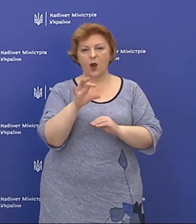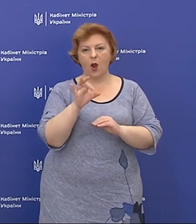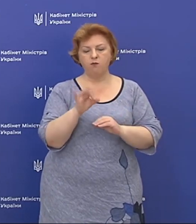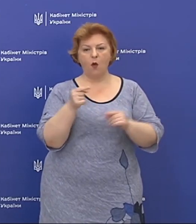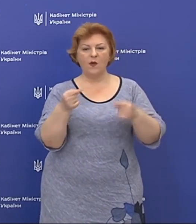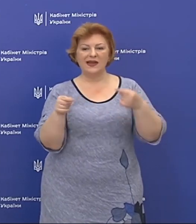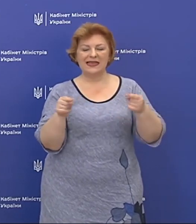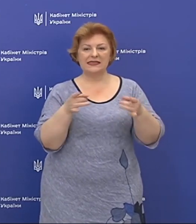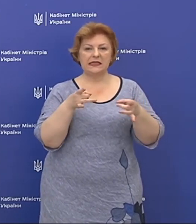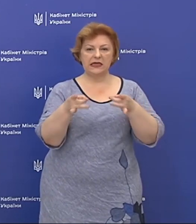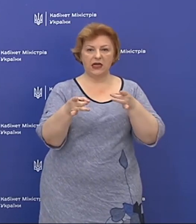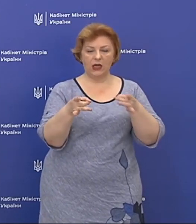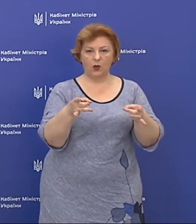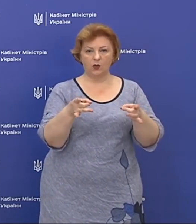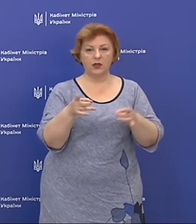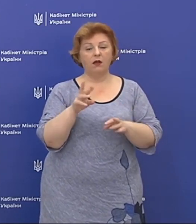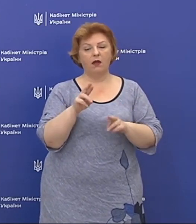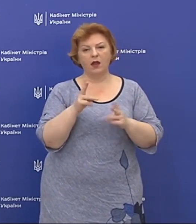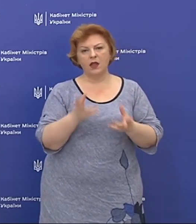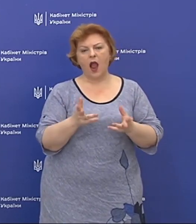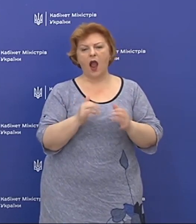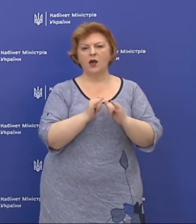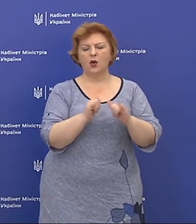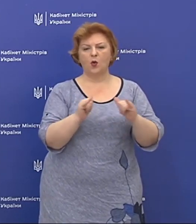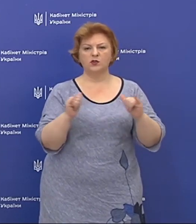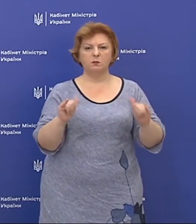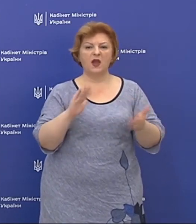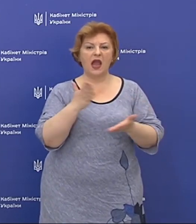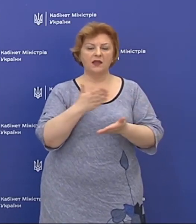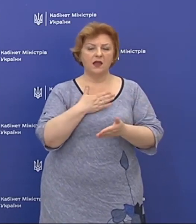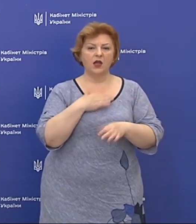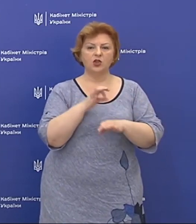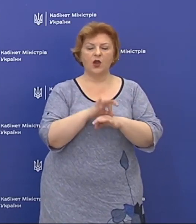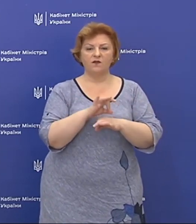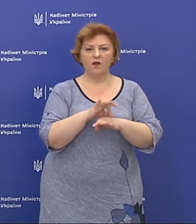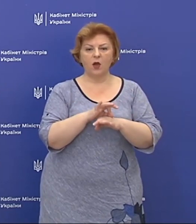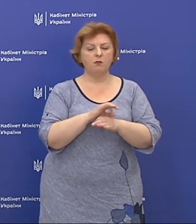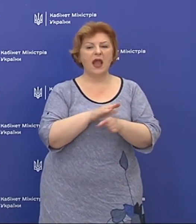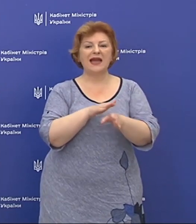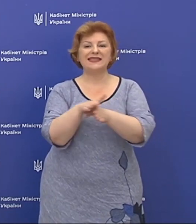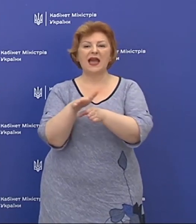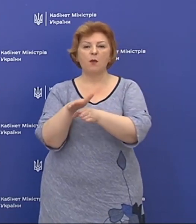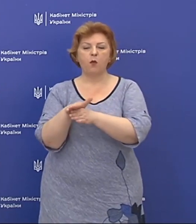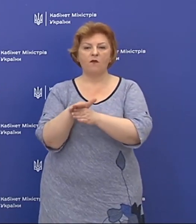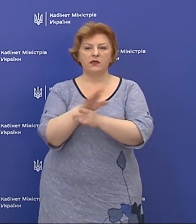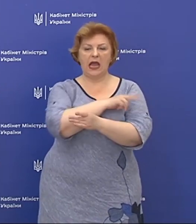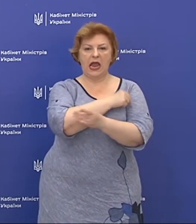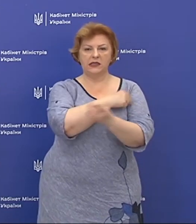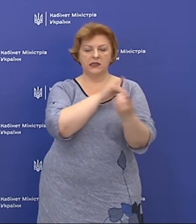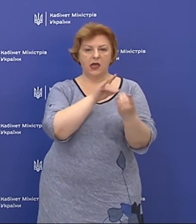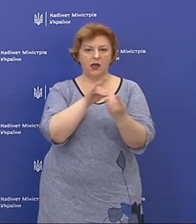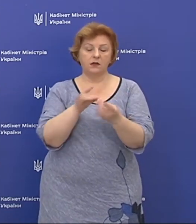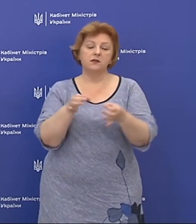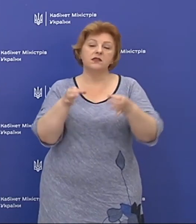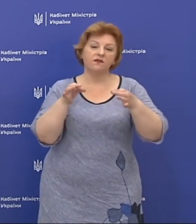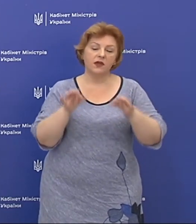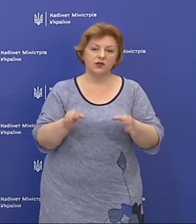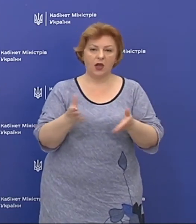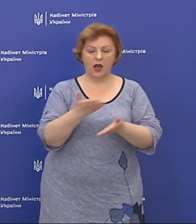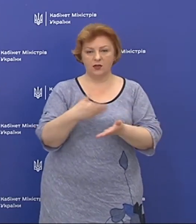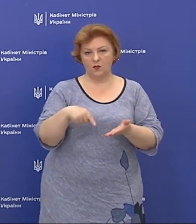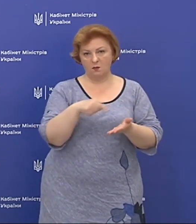різних регіонах, як розповсюджується наша хвороба і заповненість ліжок, звичайно, ми